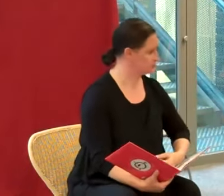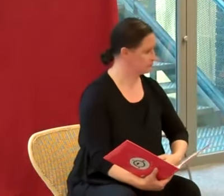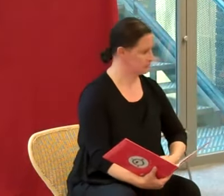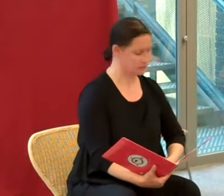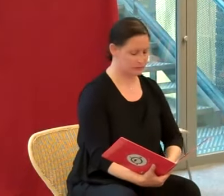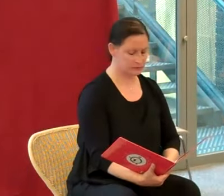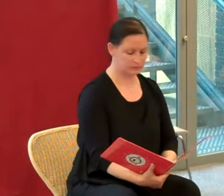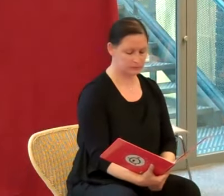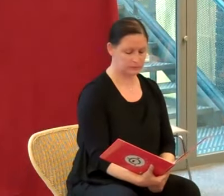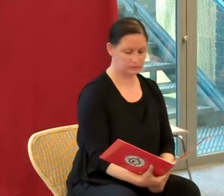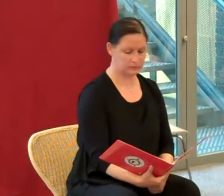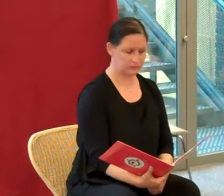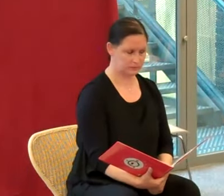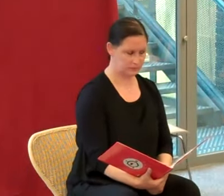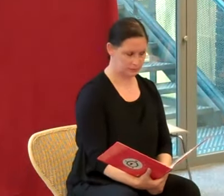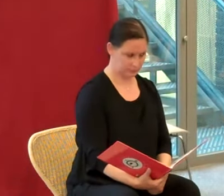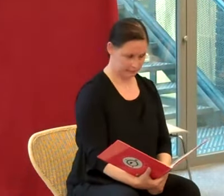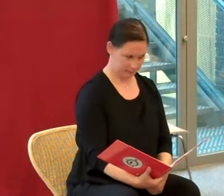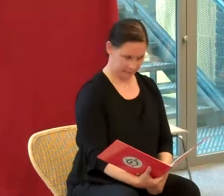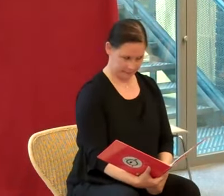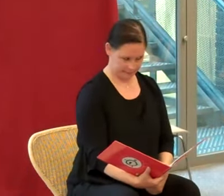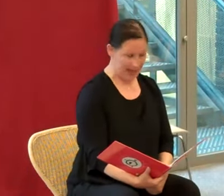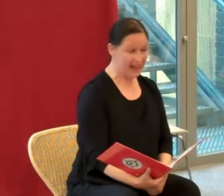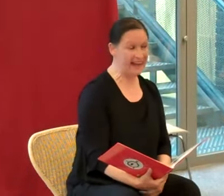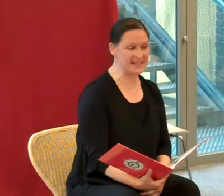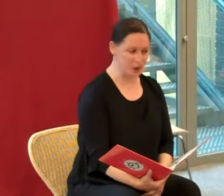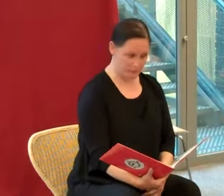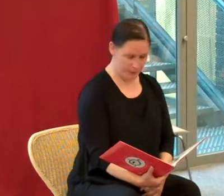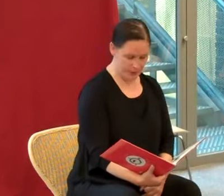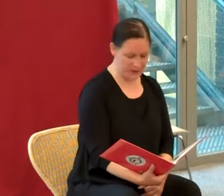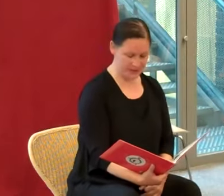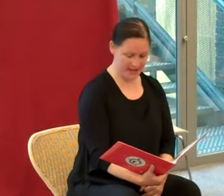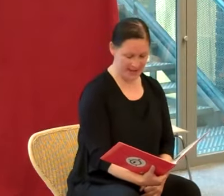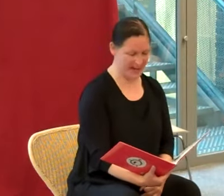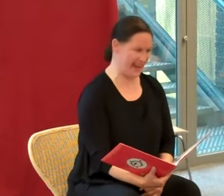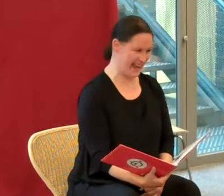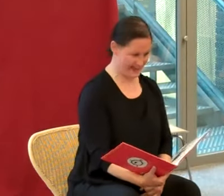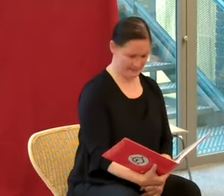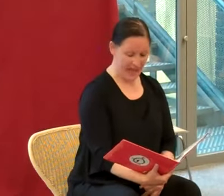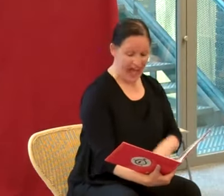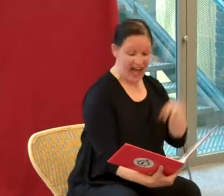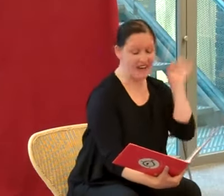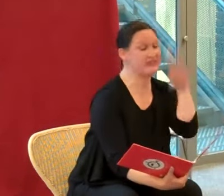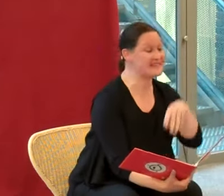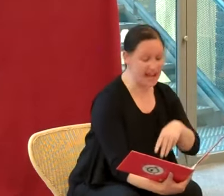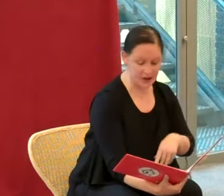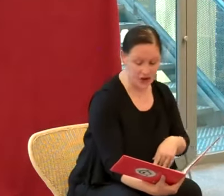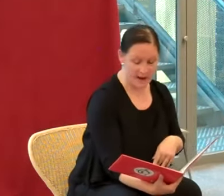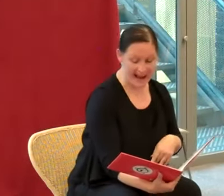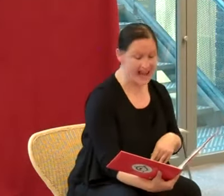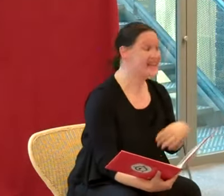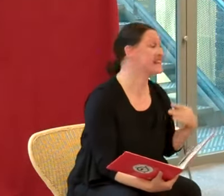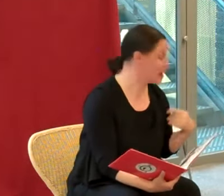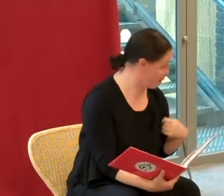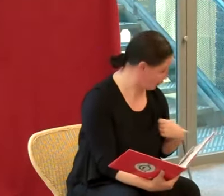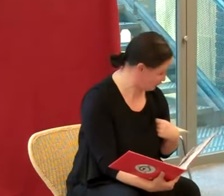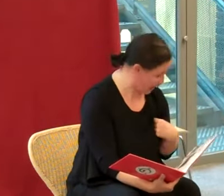» « Raison de plus ! » « Un festin de Noël, c'est important